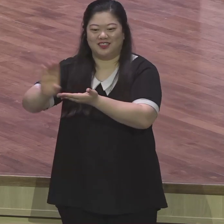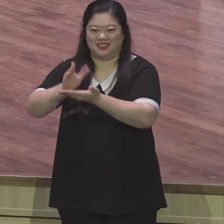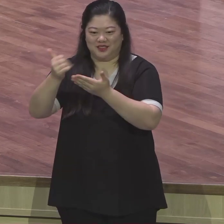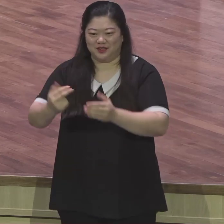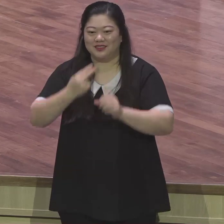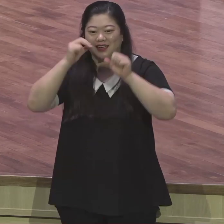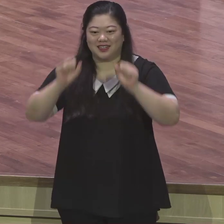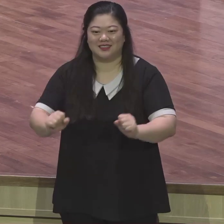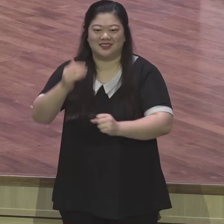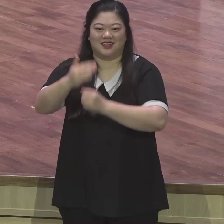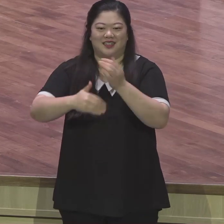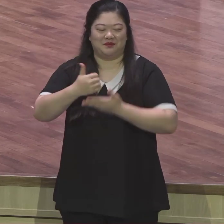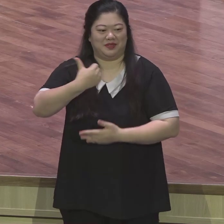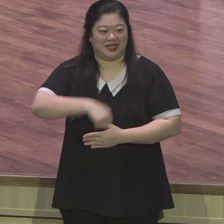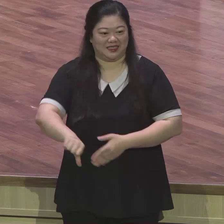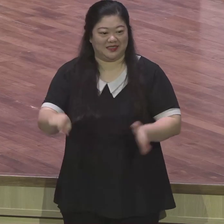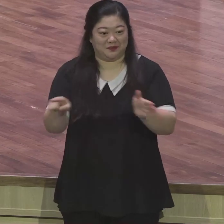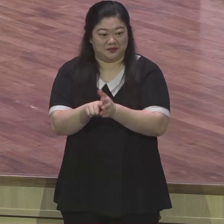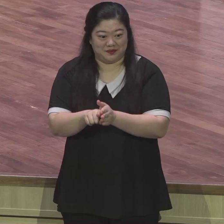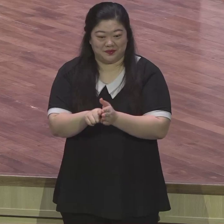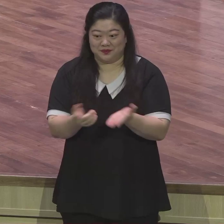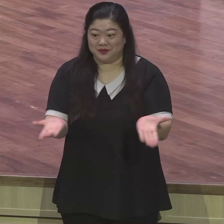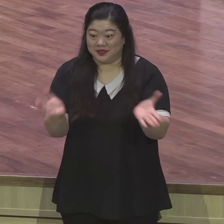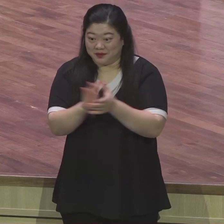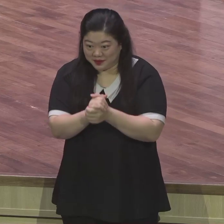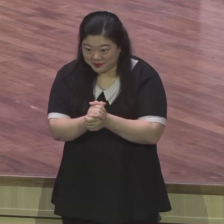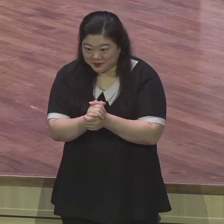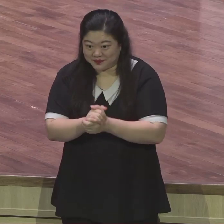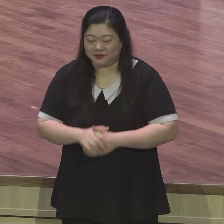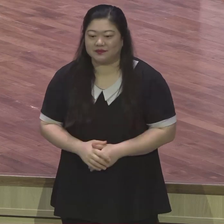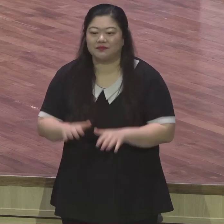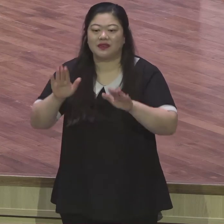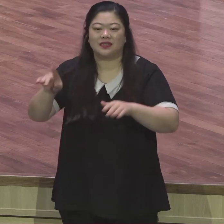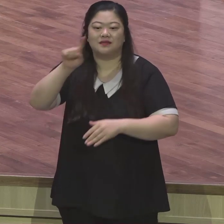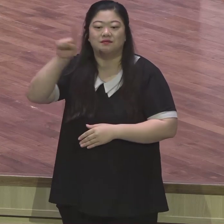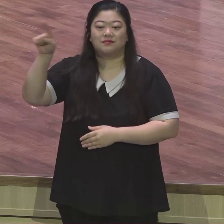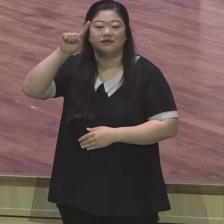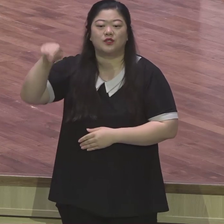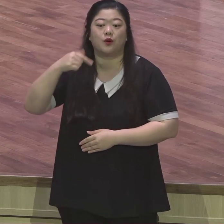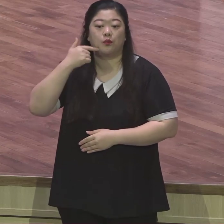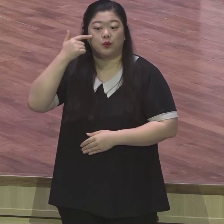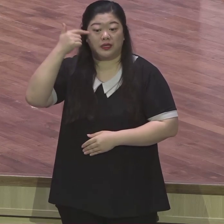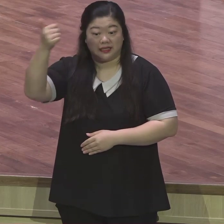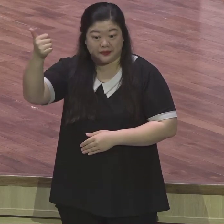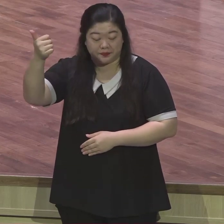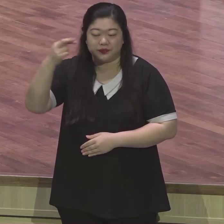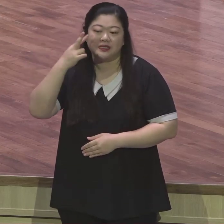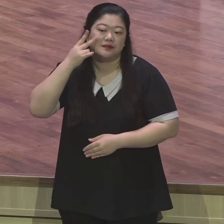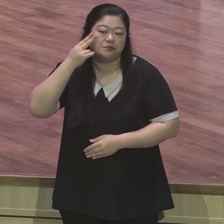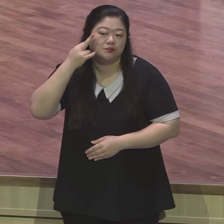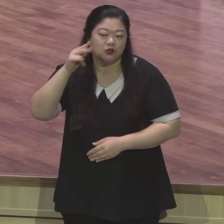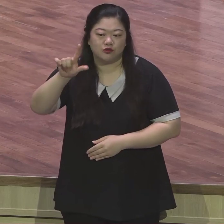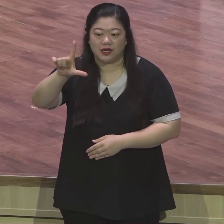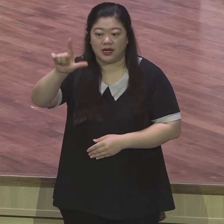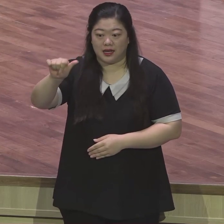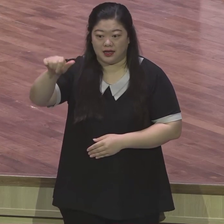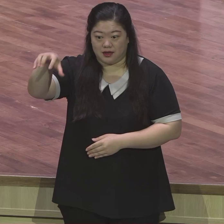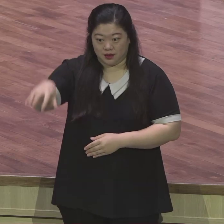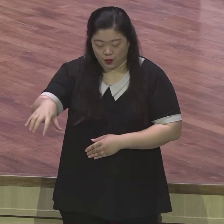아들이십니다 단위 목사님께서는 교회 소식 때 말씀드렸다시피 LA 현지 목회자 중자 팀사역 또